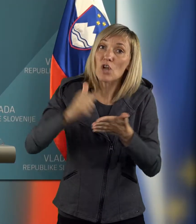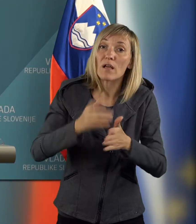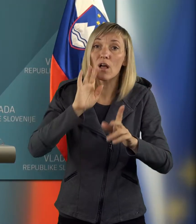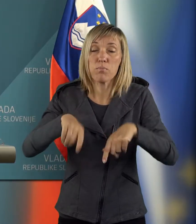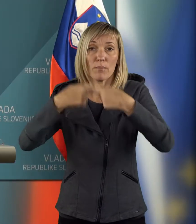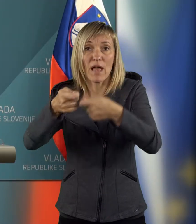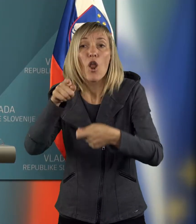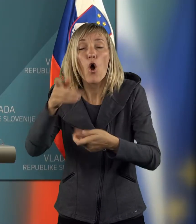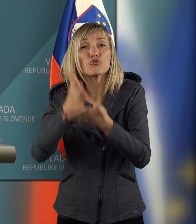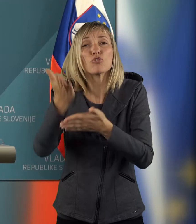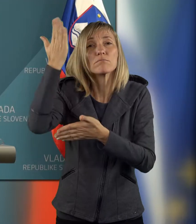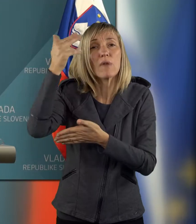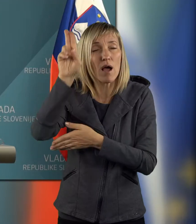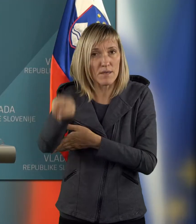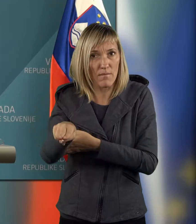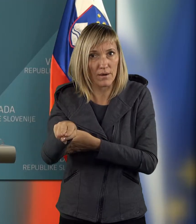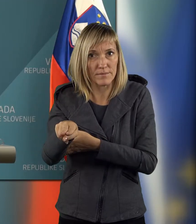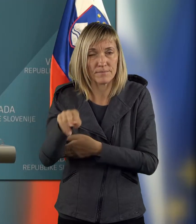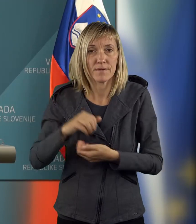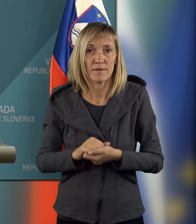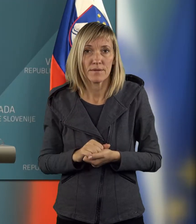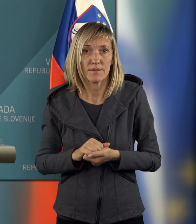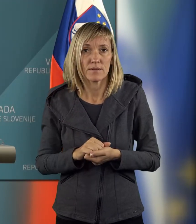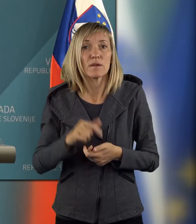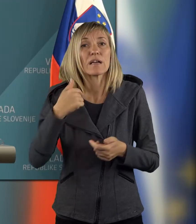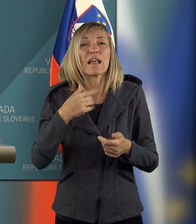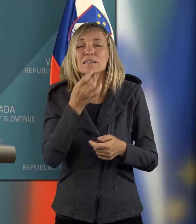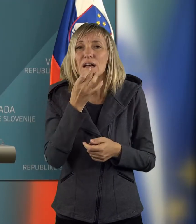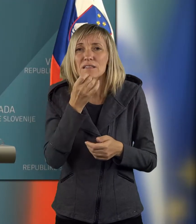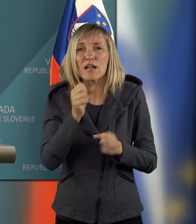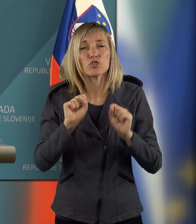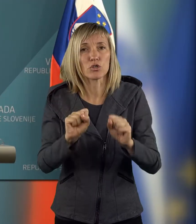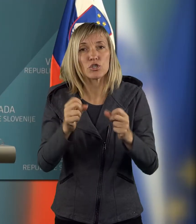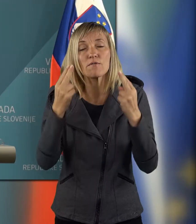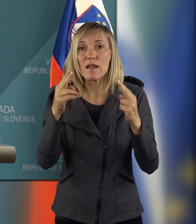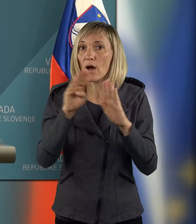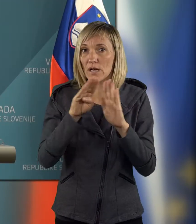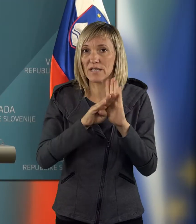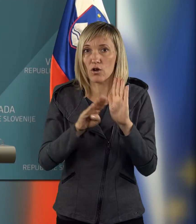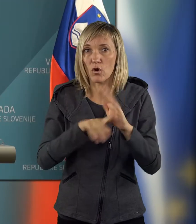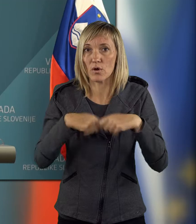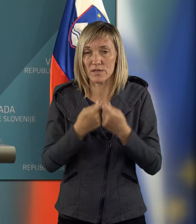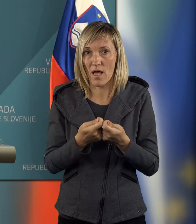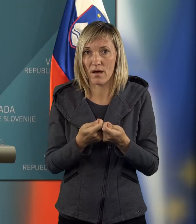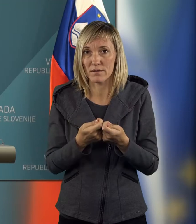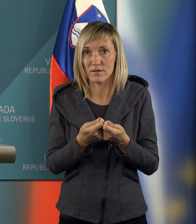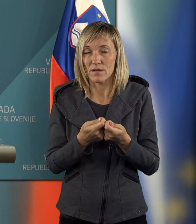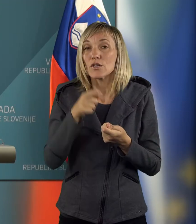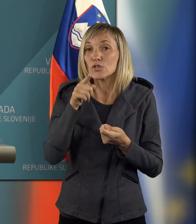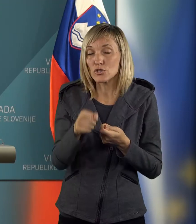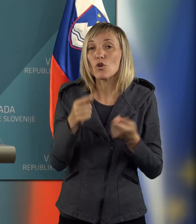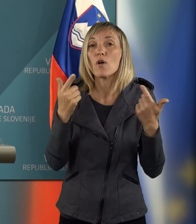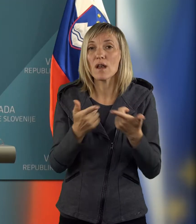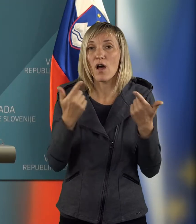podeljeval koncesije. Ker se bi rekla, strikno držim veljavne zakonodaje in to je